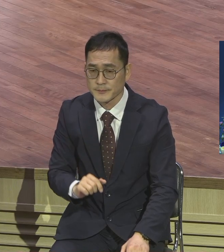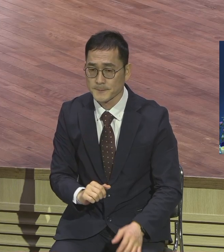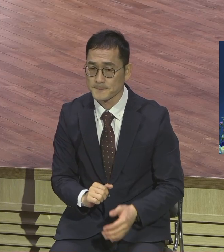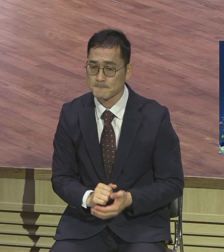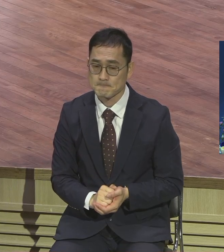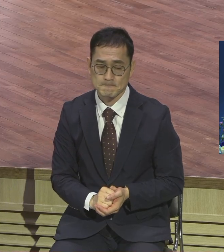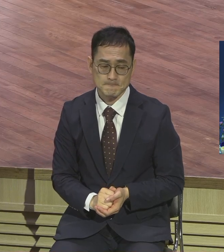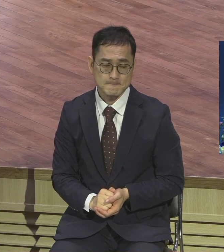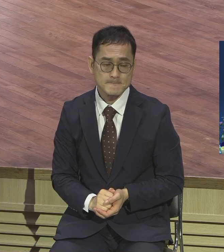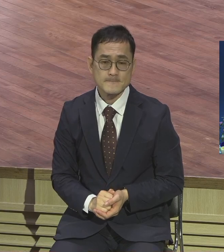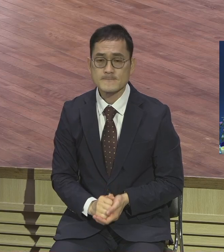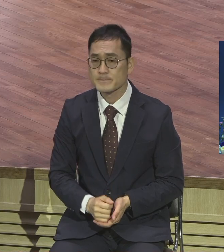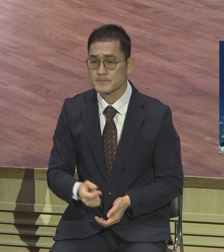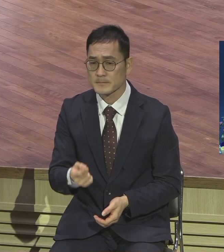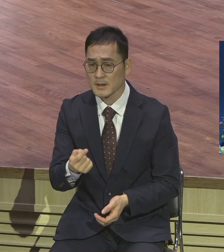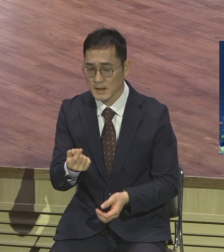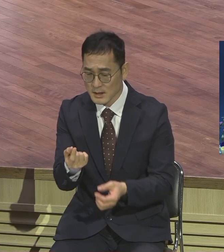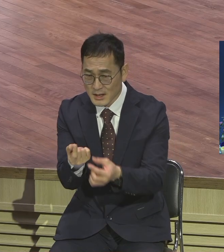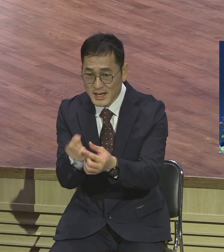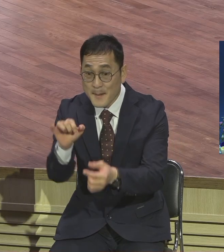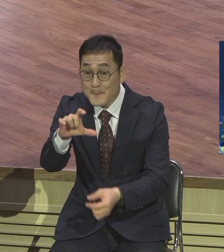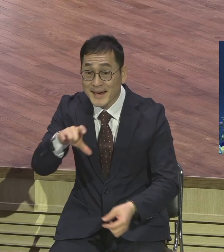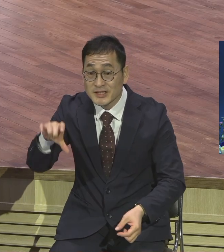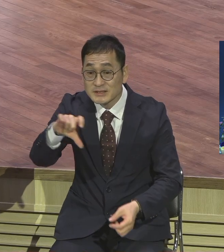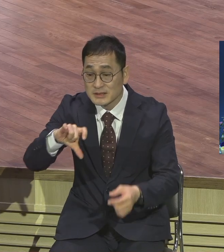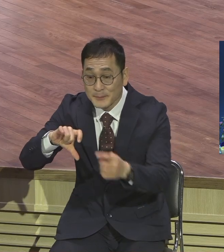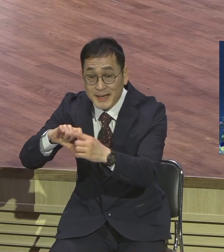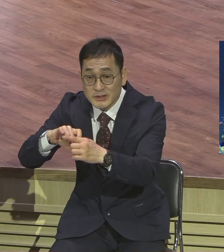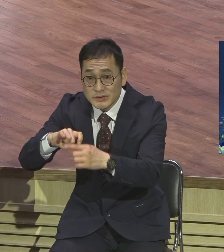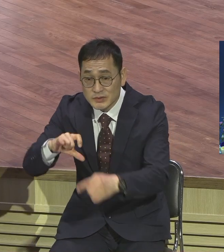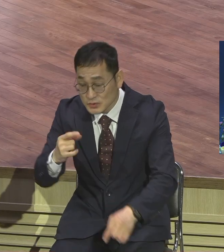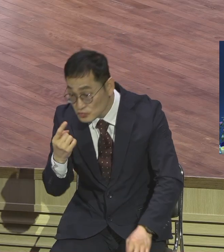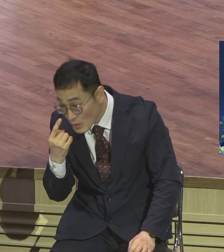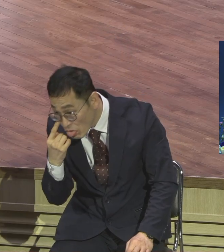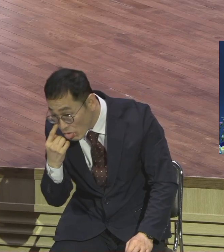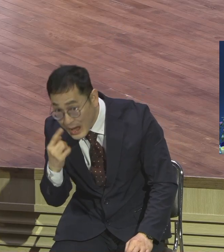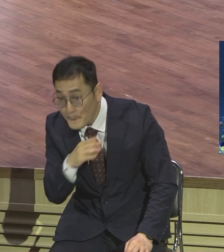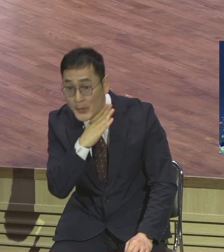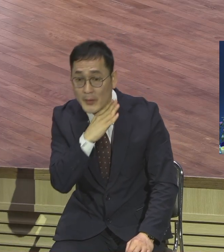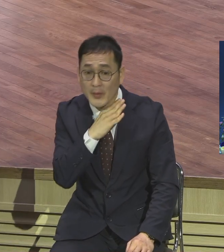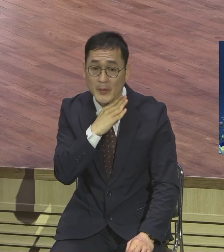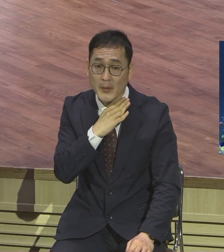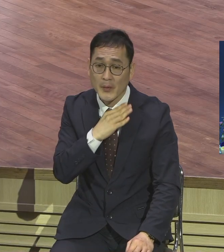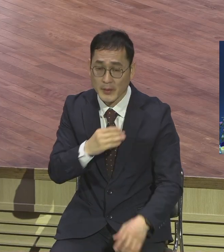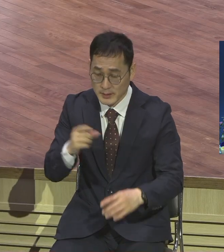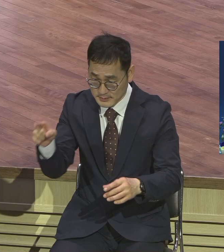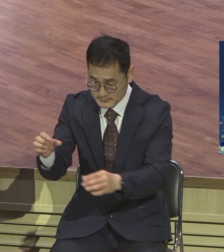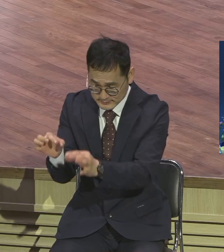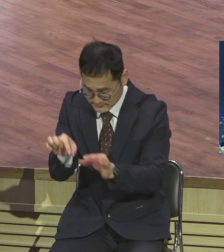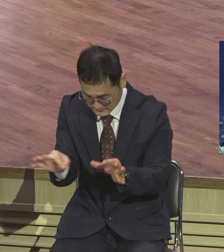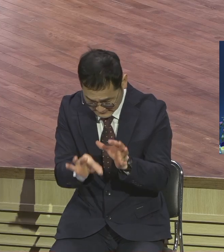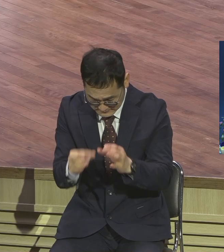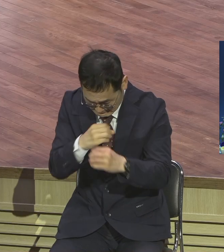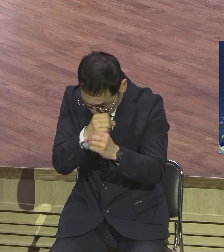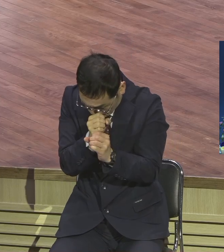조그만한 바이러스 눈에 보이지도 않아요. 현미경으로 봐야 돼요. 눈에 보이지 않는 이 바이러스 하나 때문에